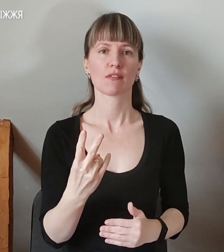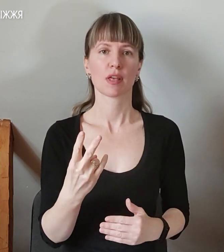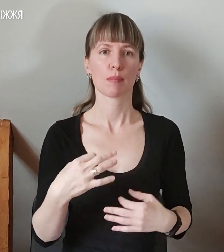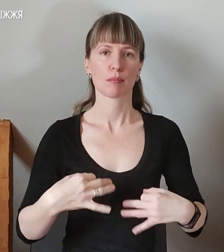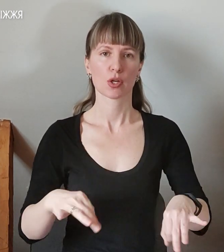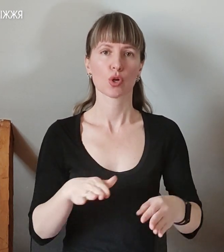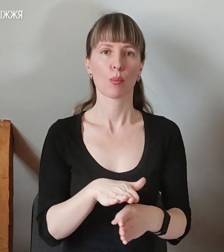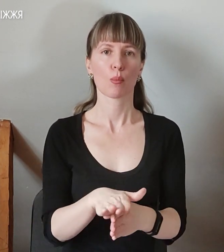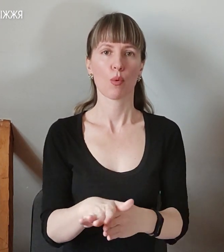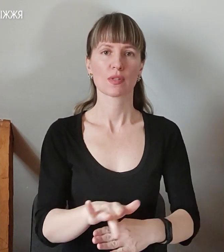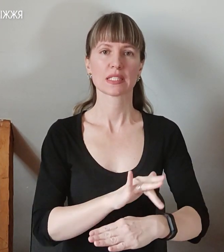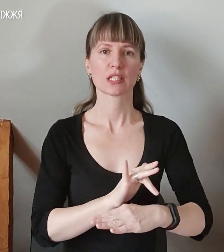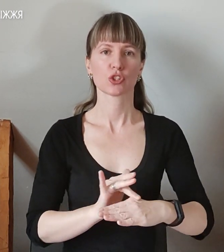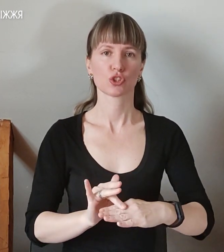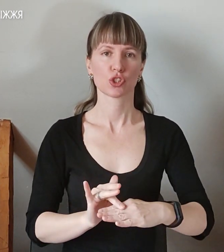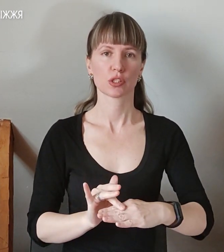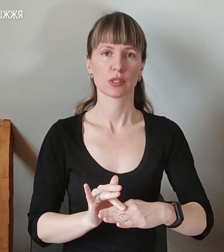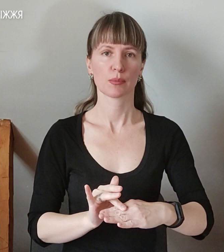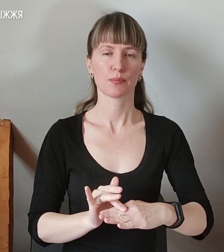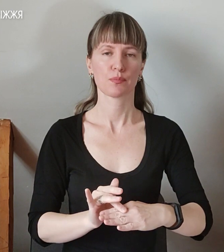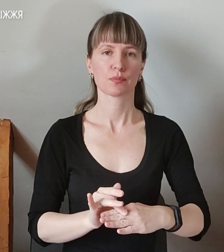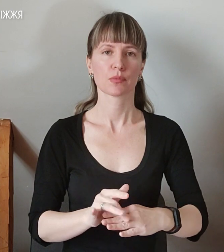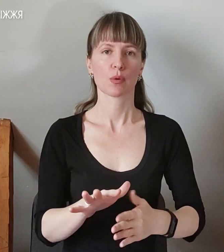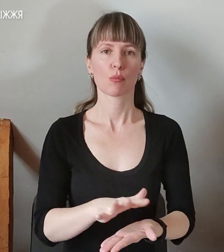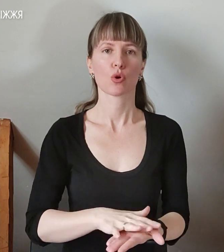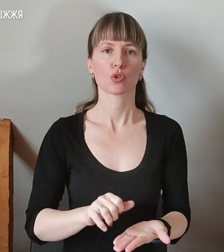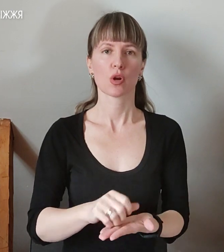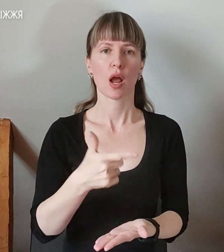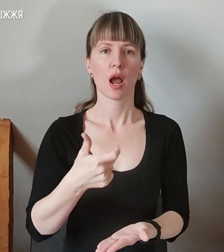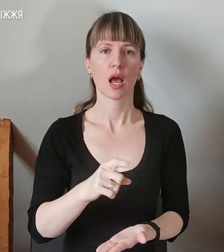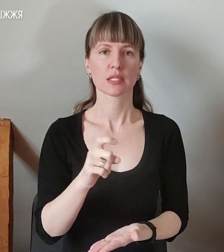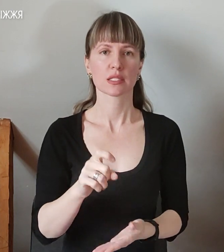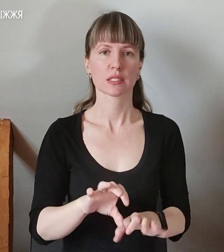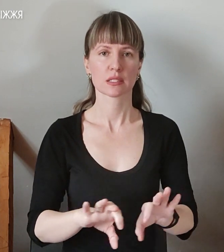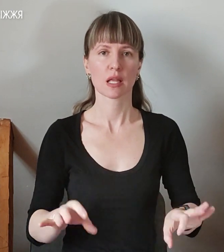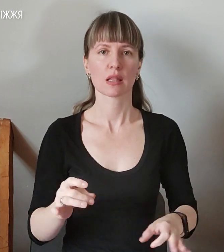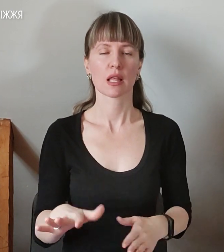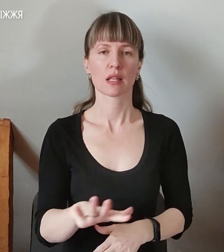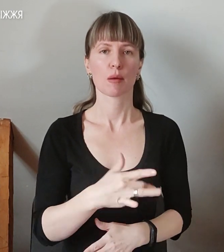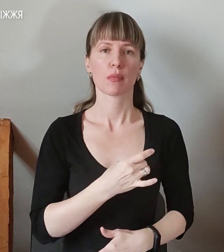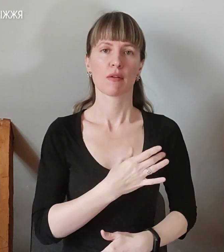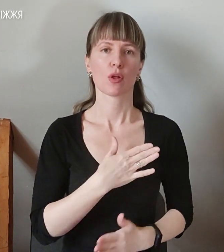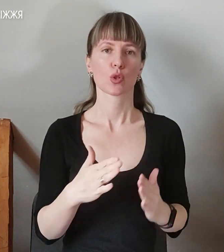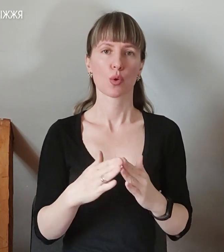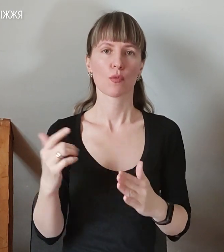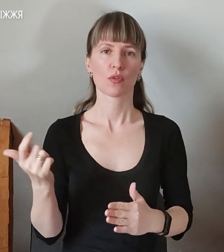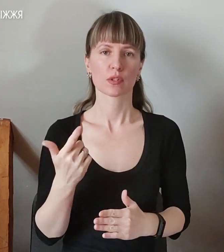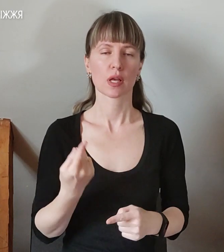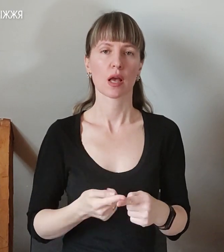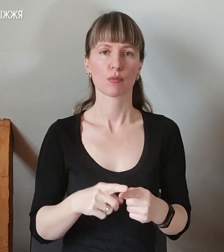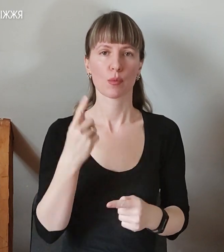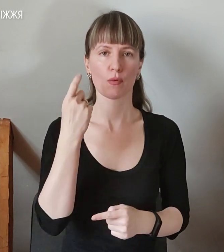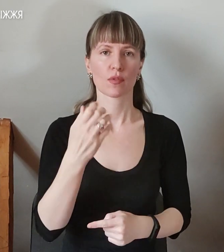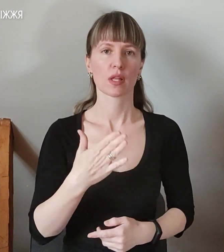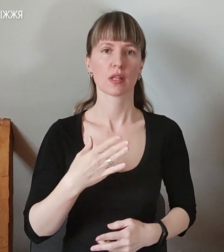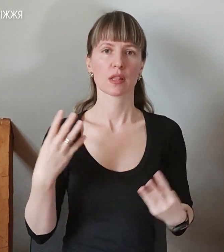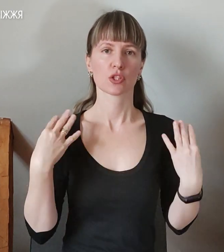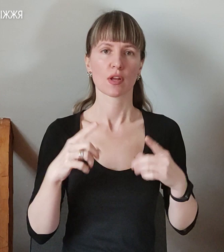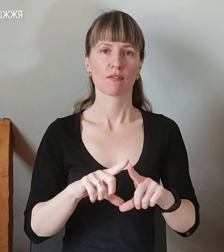повністю знищені. Пошкоджений газопровід на території приватного дому володіння. Про це повідомляє нашальниця відділу зв'язків